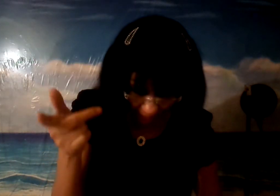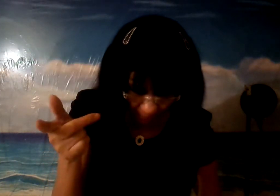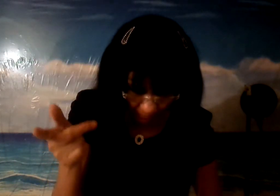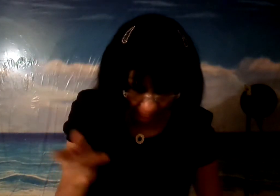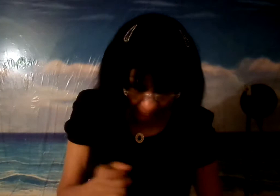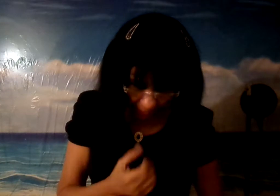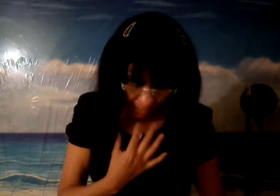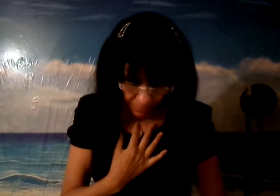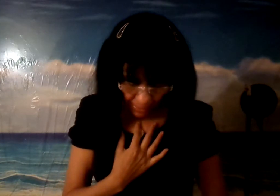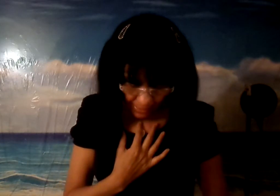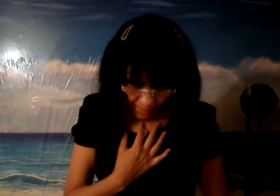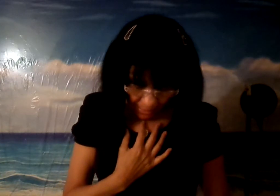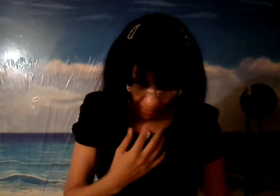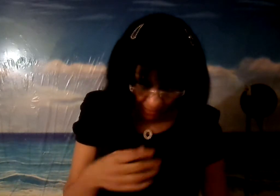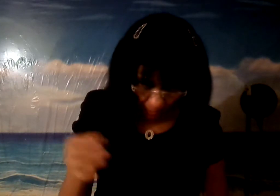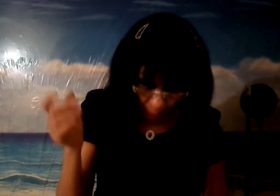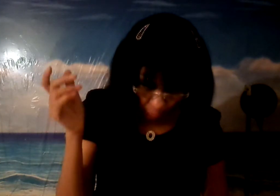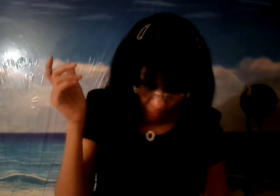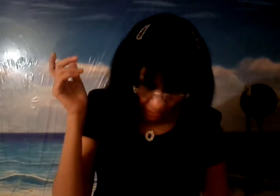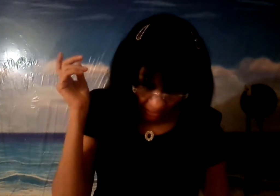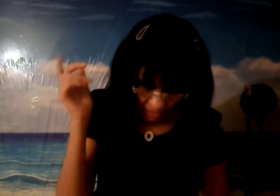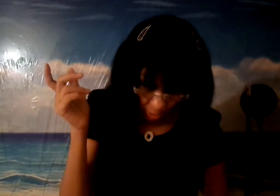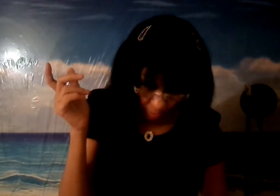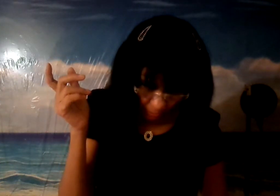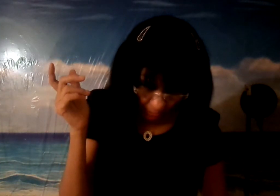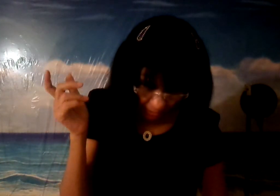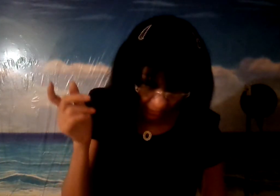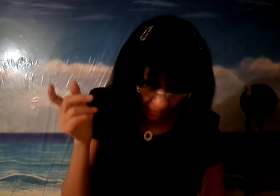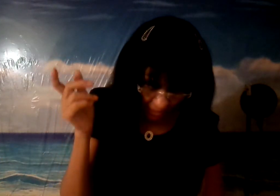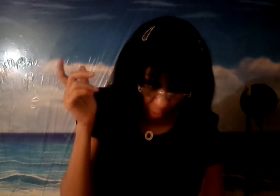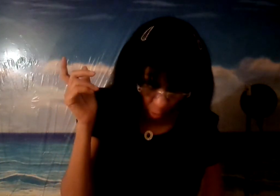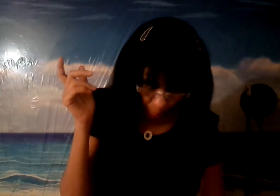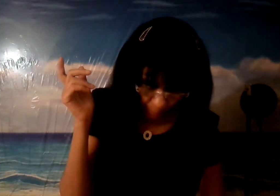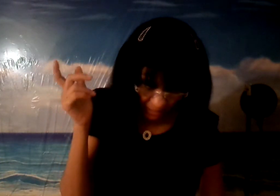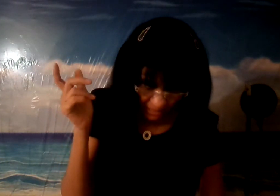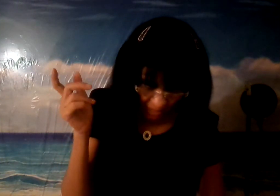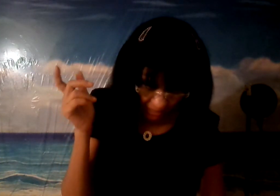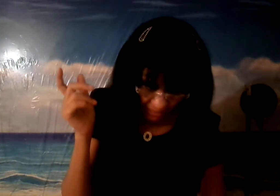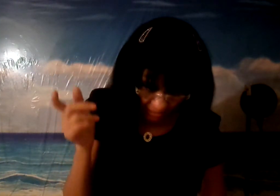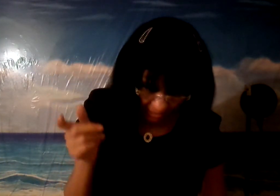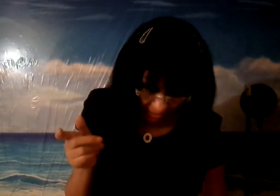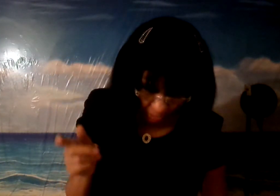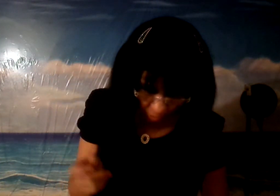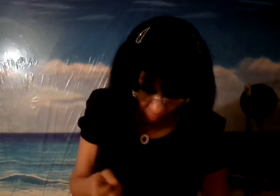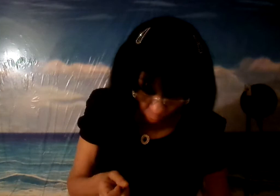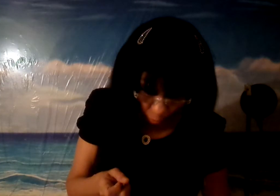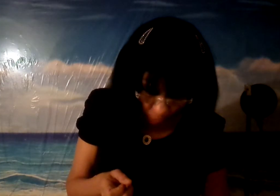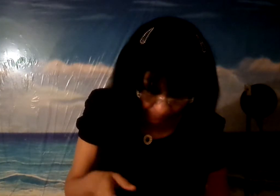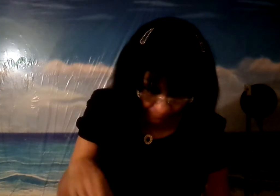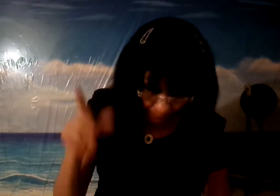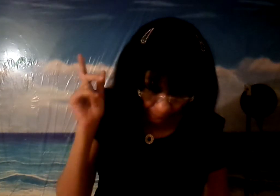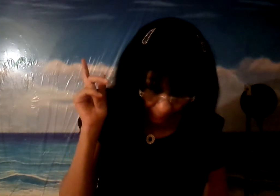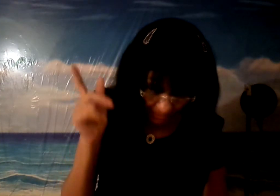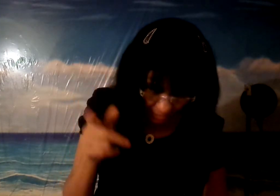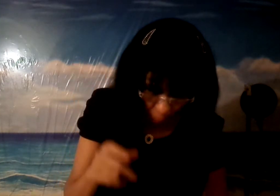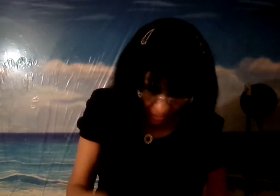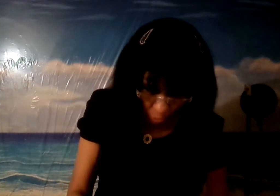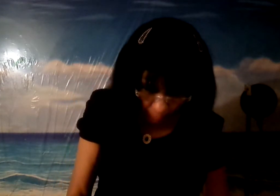de la alma en la proordinación en la recompensa y en el castigo futuro según las obras